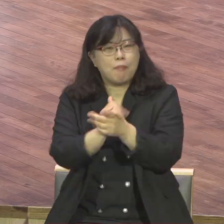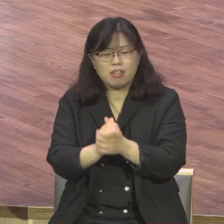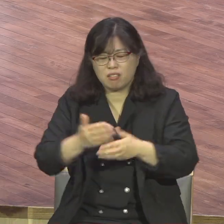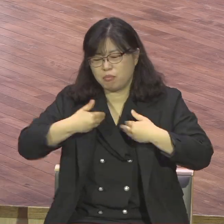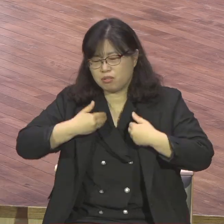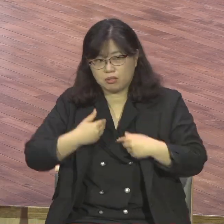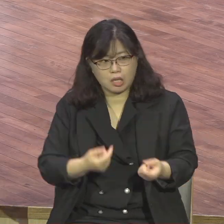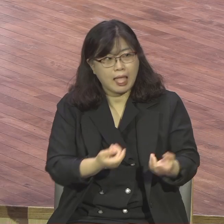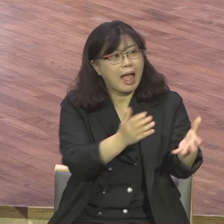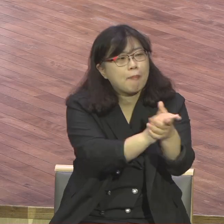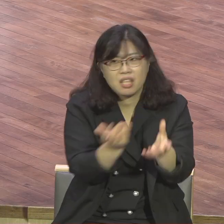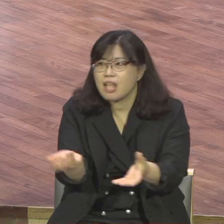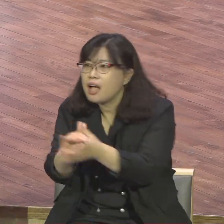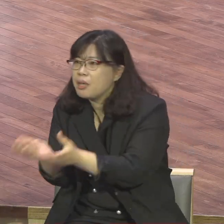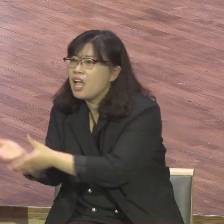제가 말 드렸잖아요 지난